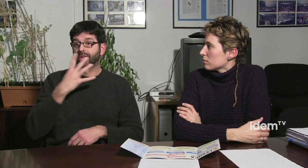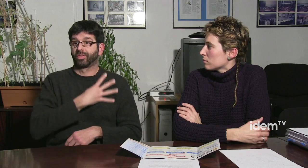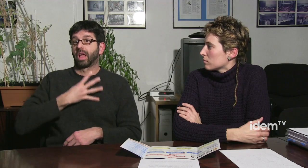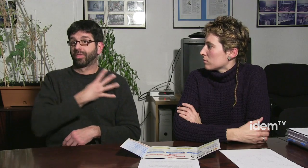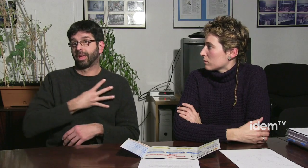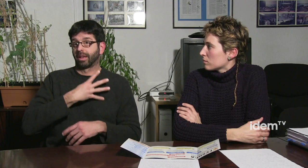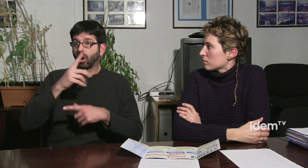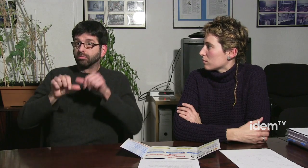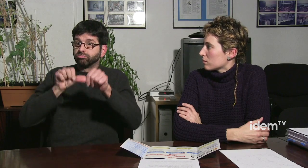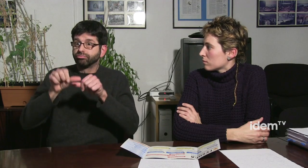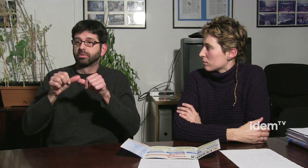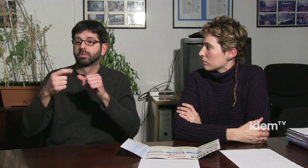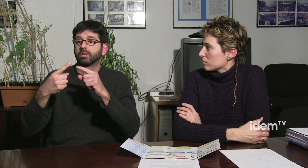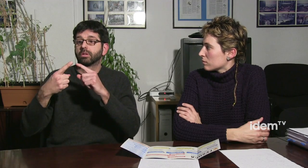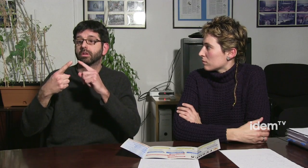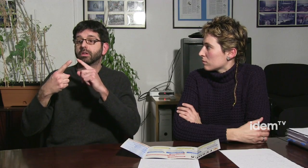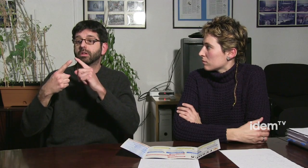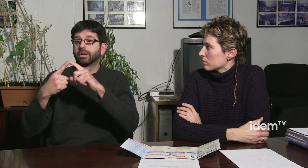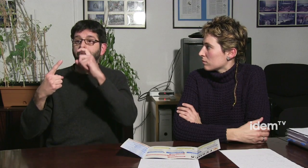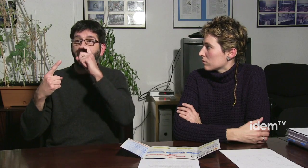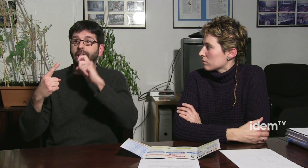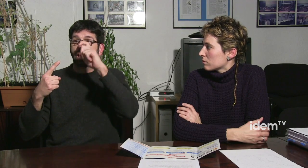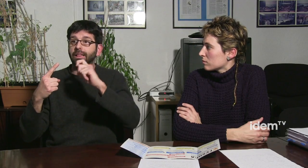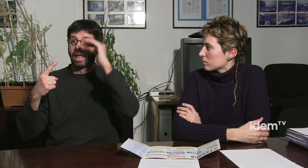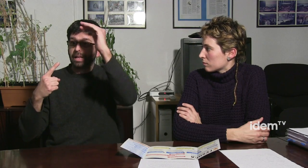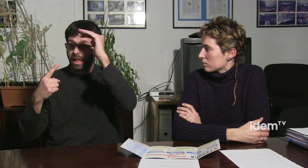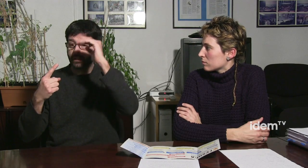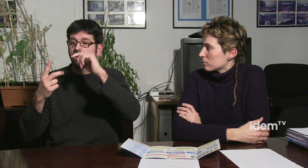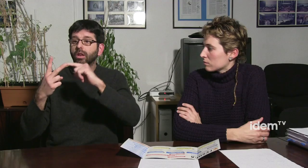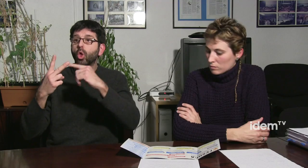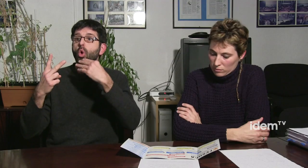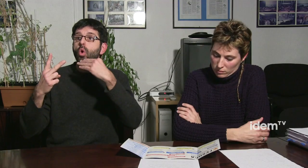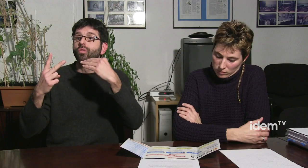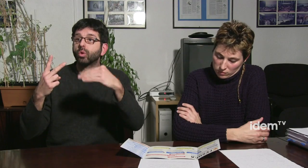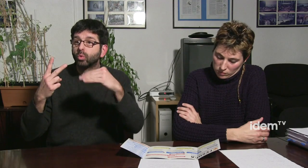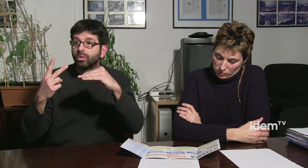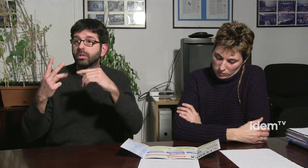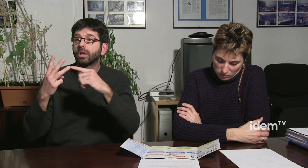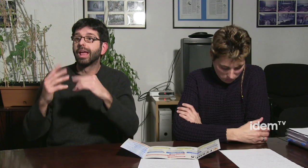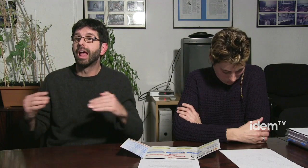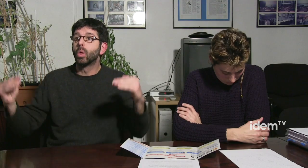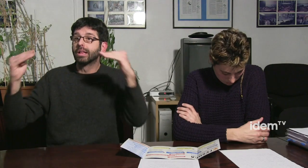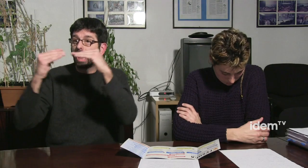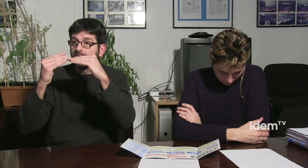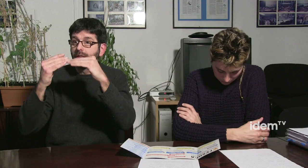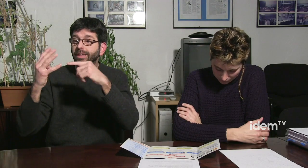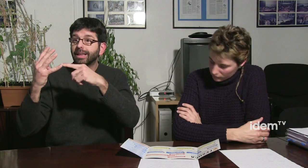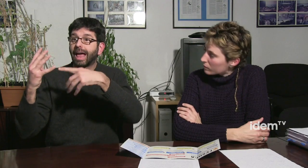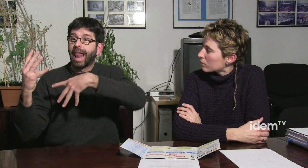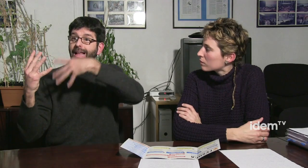dintre de poc es farà la segona diada cada any de les persones grans de joventut d'igualtat